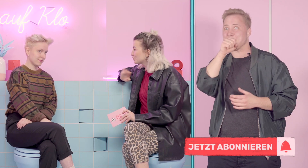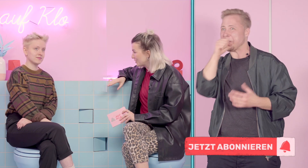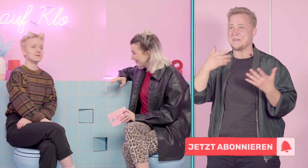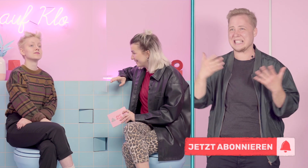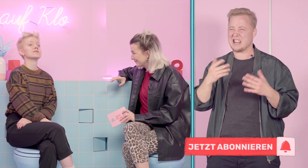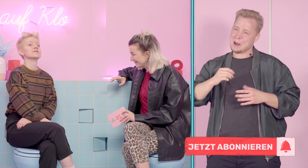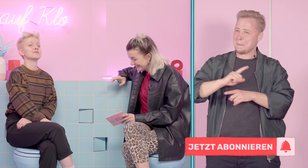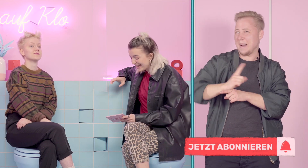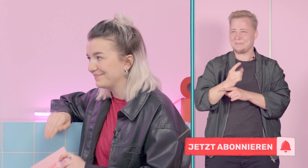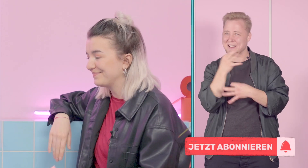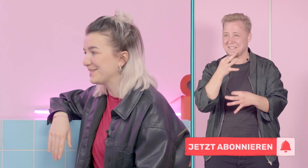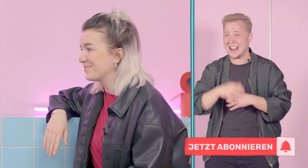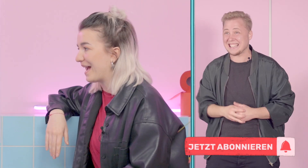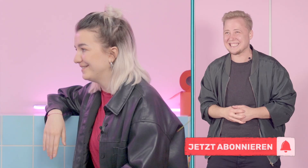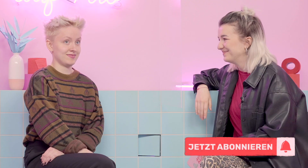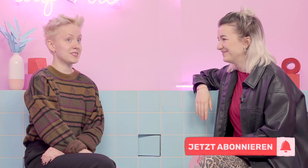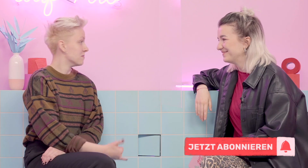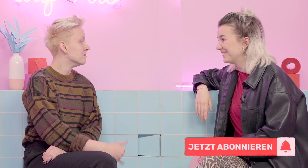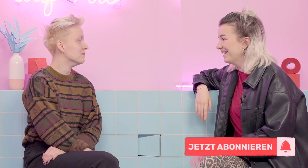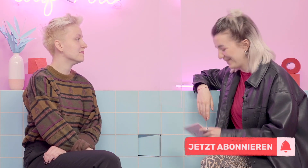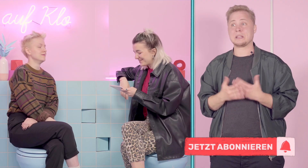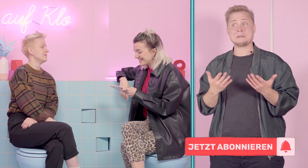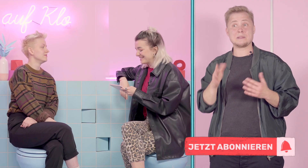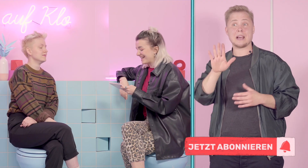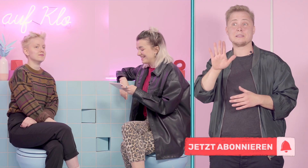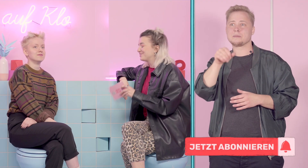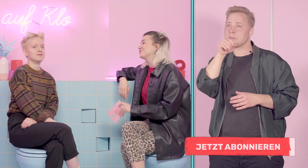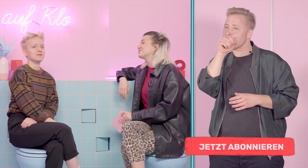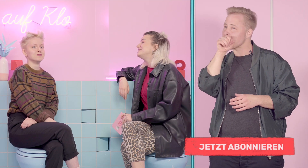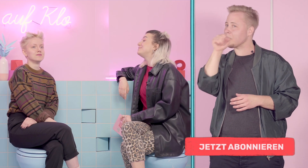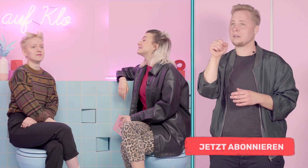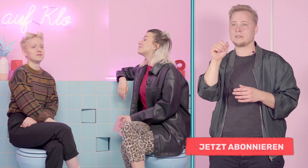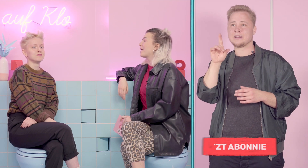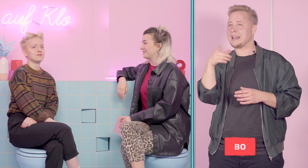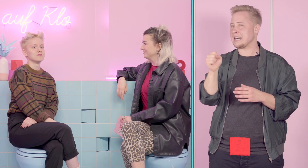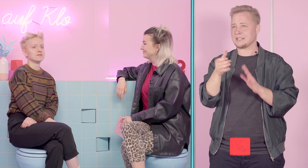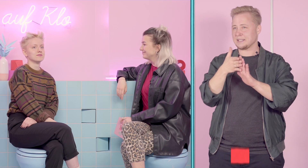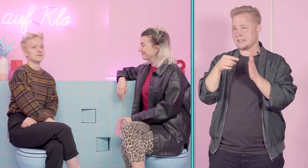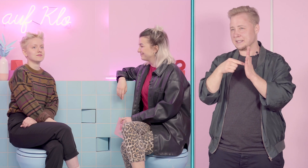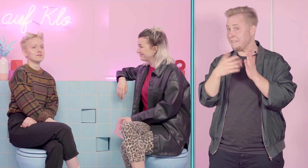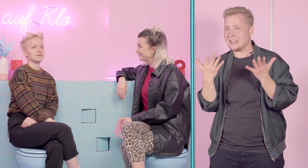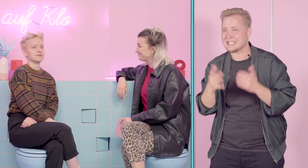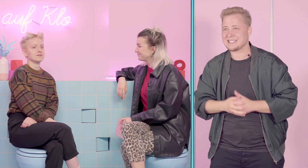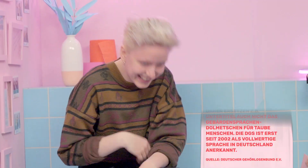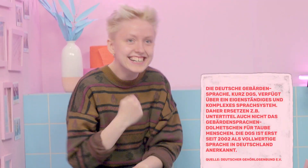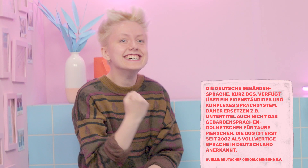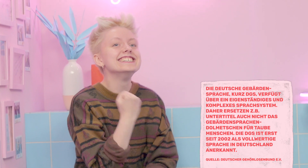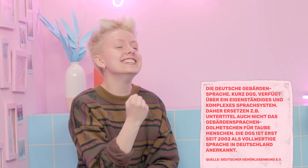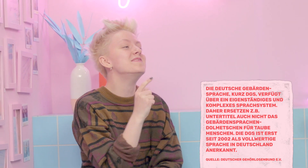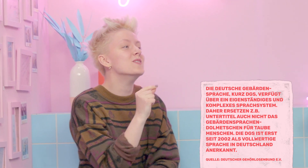-Schnellfragerunde. Bist du bereit? Ja, machen wir. Was ist deine deutsche Lieblingsgebärde? Diese Gebärde hier.